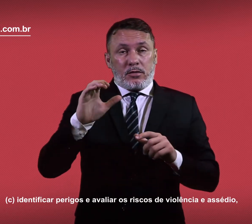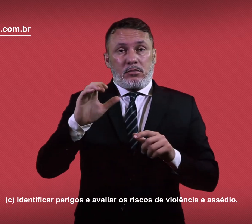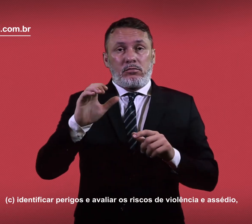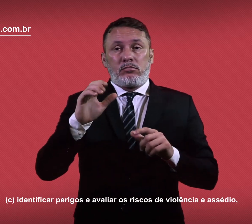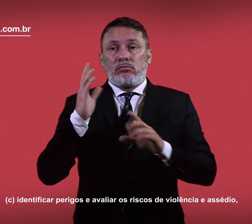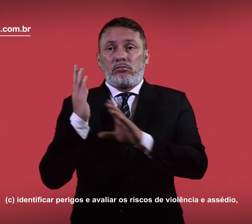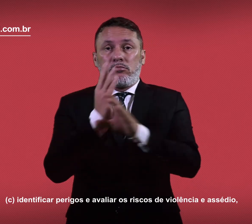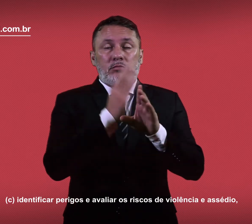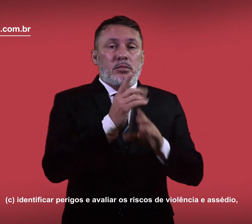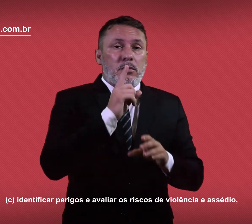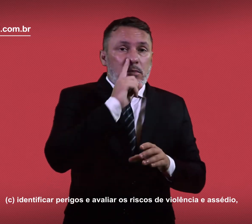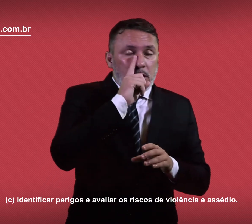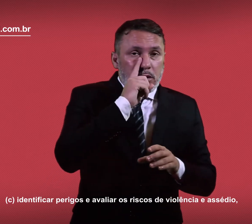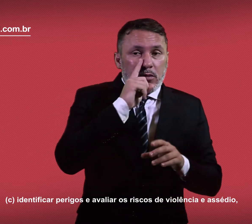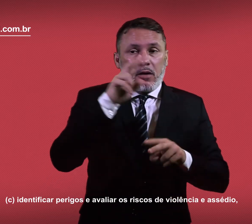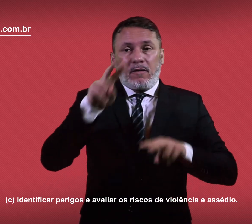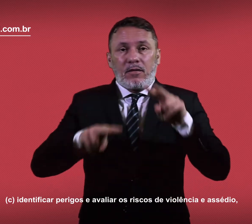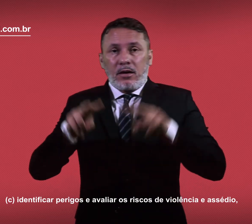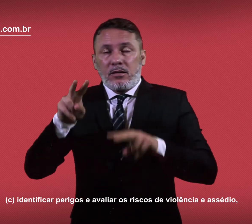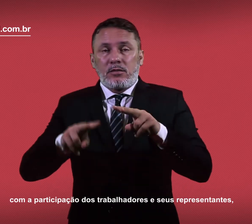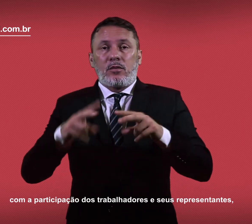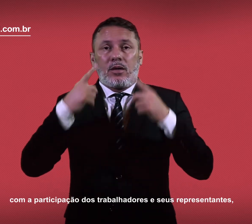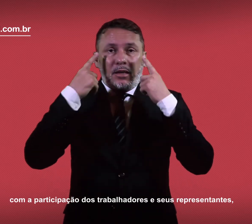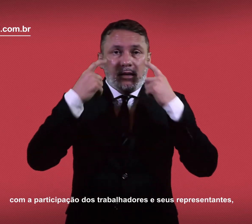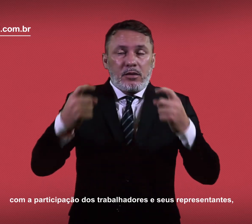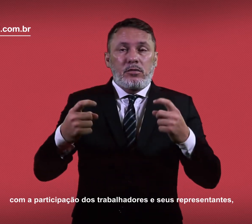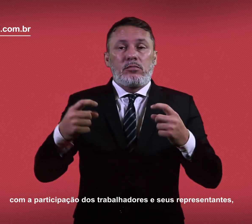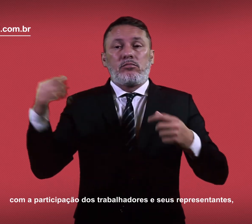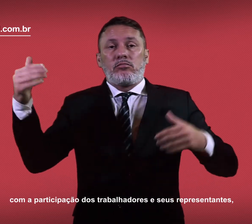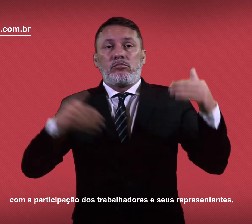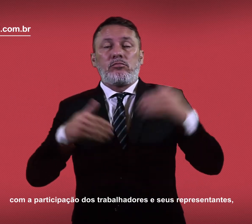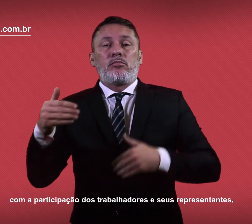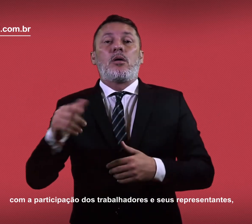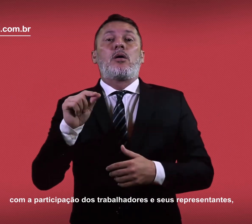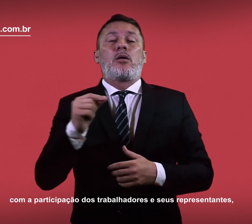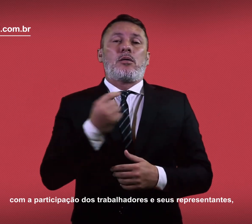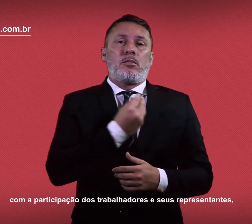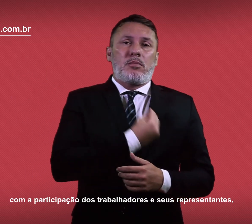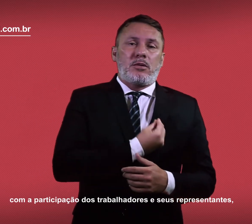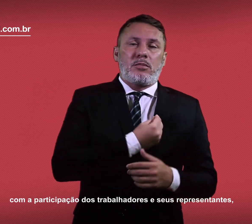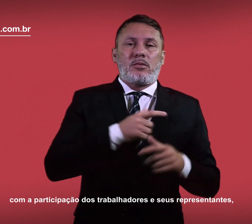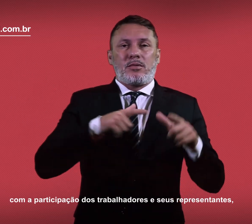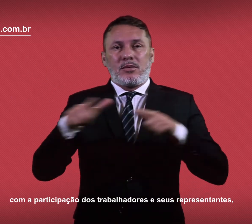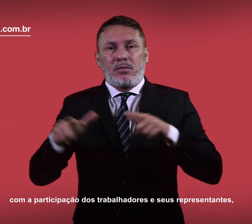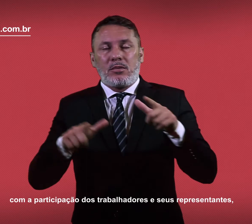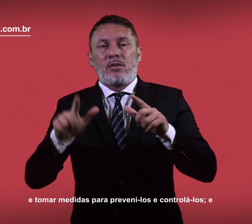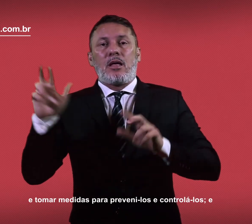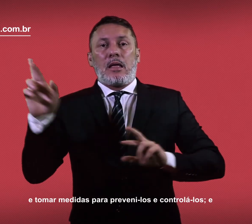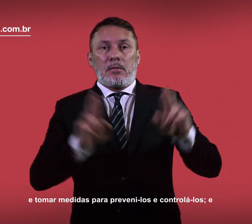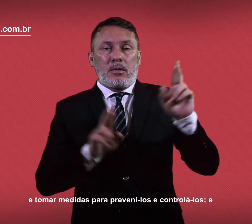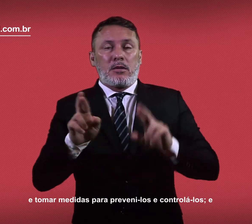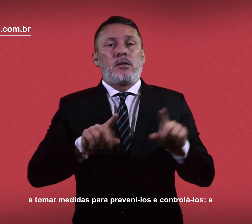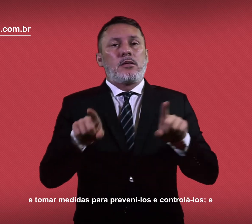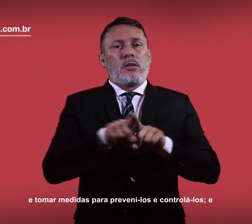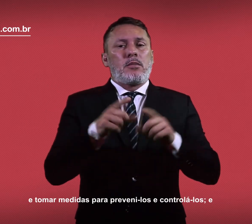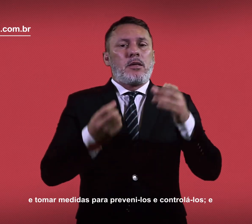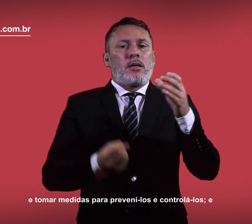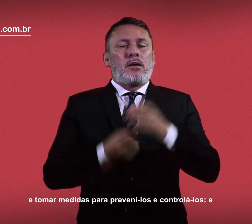avaliar os riscos de violência e assédio com a participação dos trabalhadores e seus representantes e tomar medidas para preveni-los